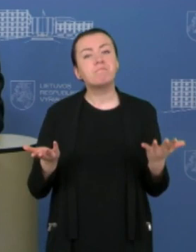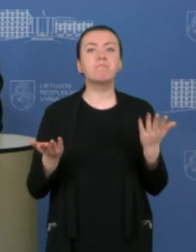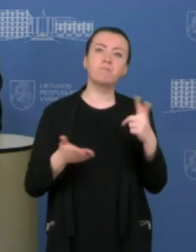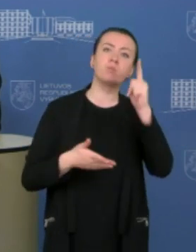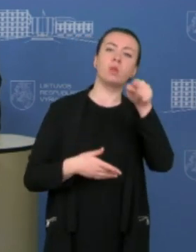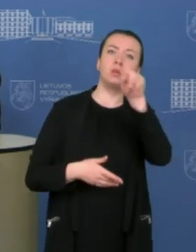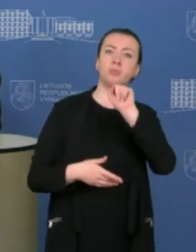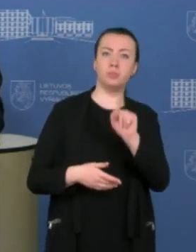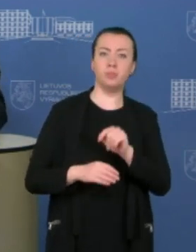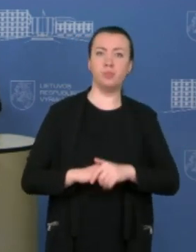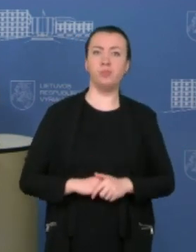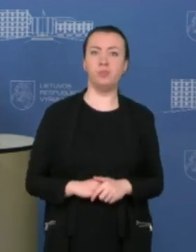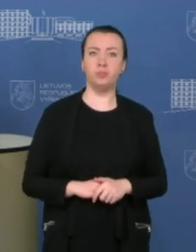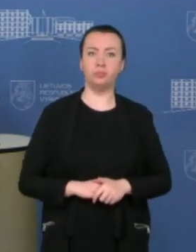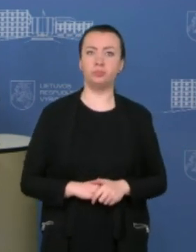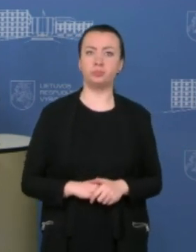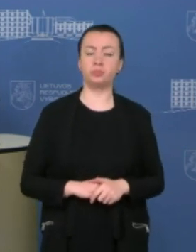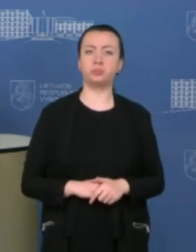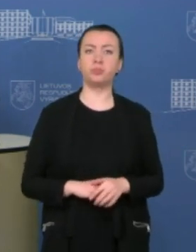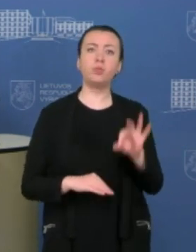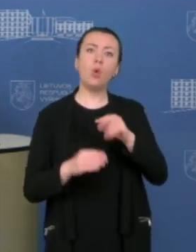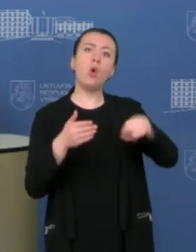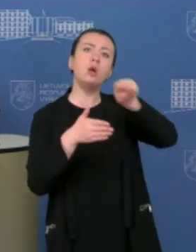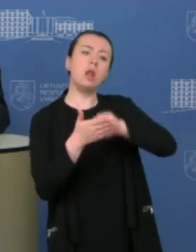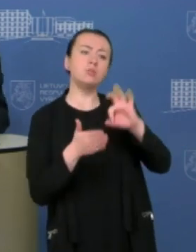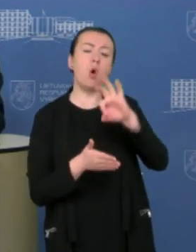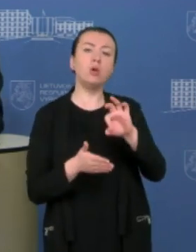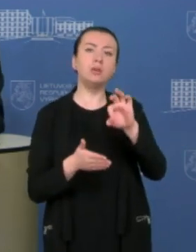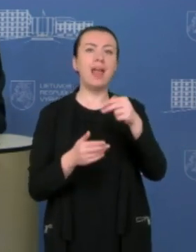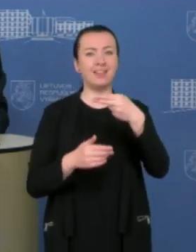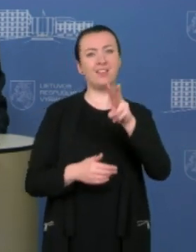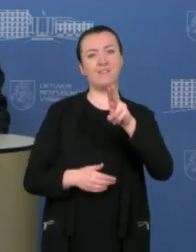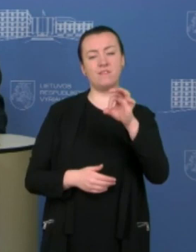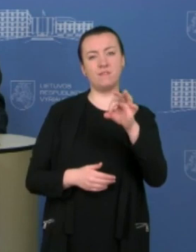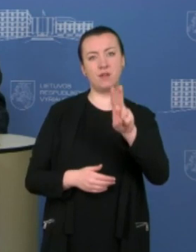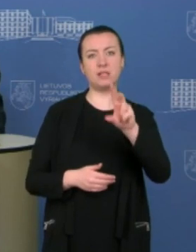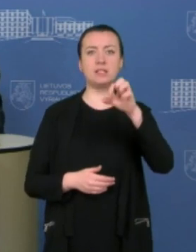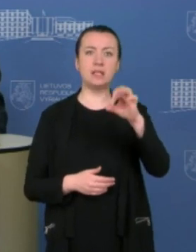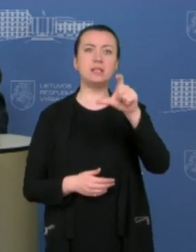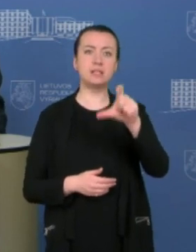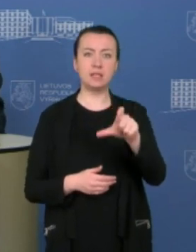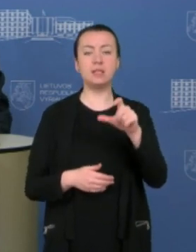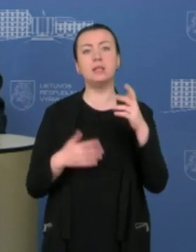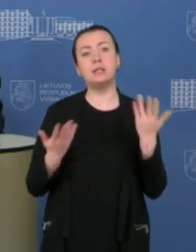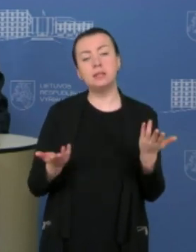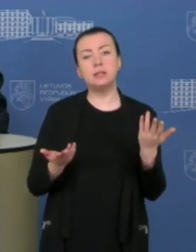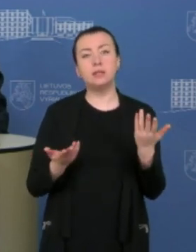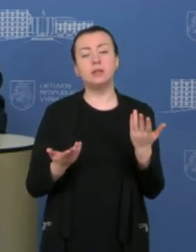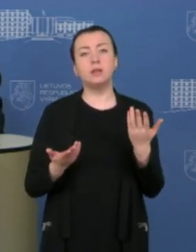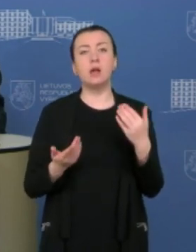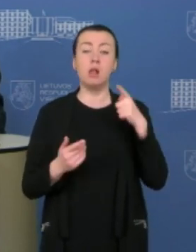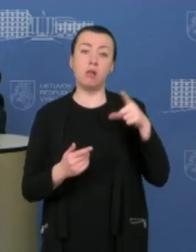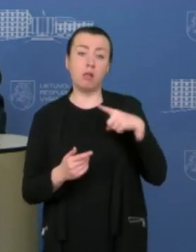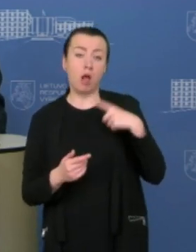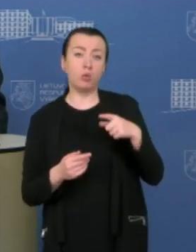o klausimus dėl šito centro, tai kaip aš ir minėjau, aš esu uždavęs atitinkamus klausimus šitos